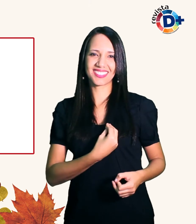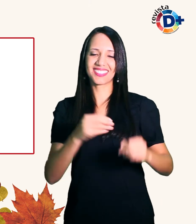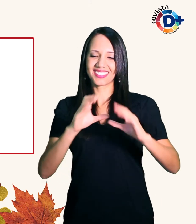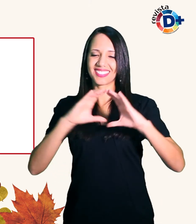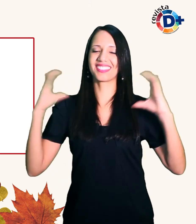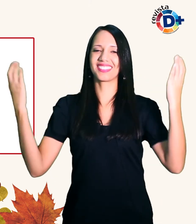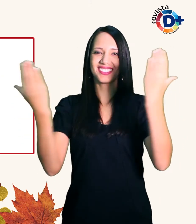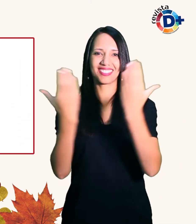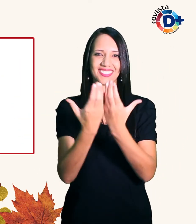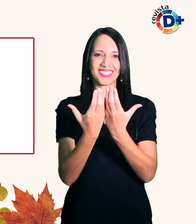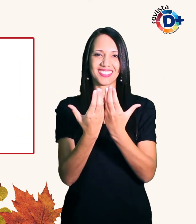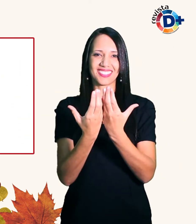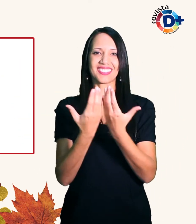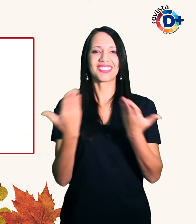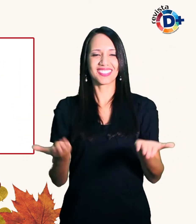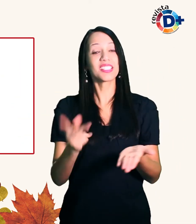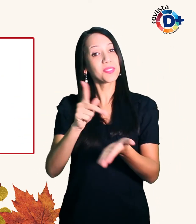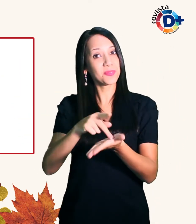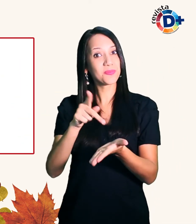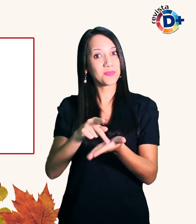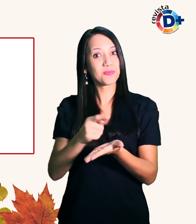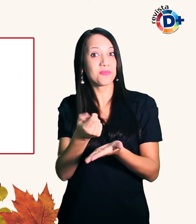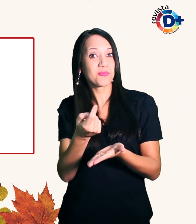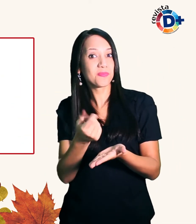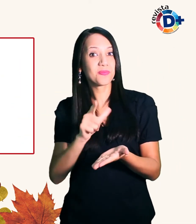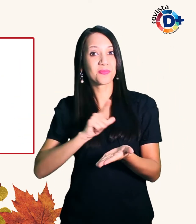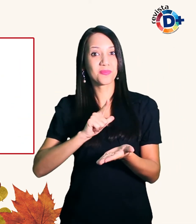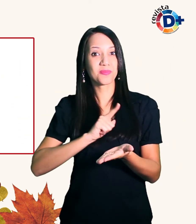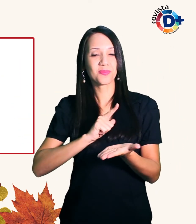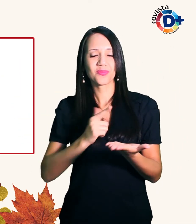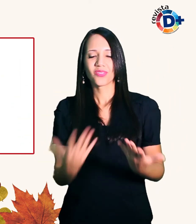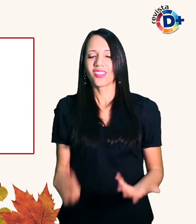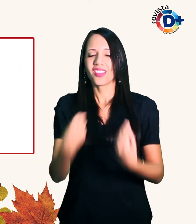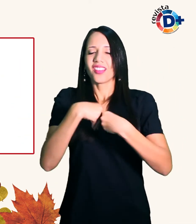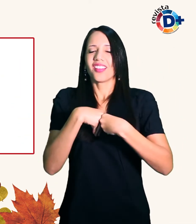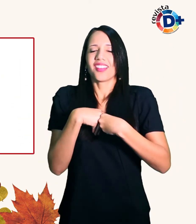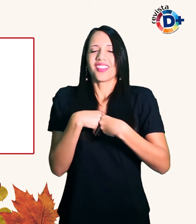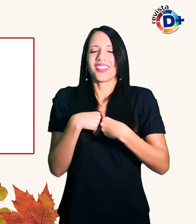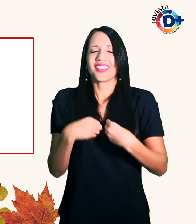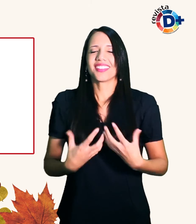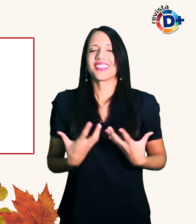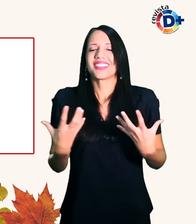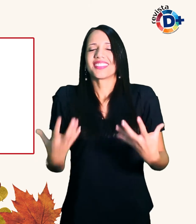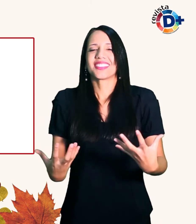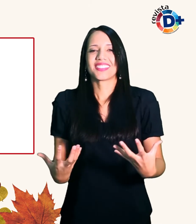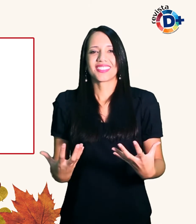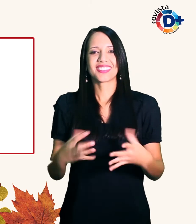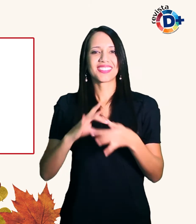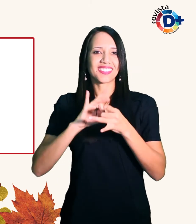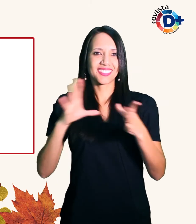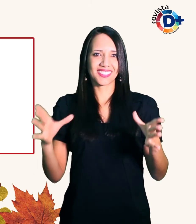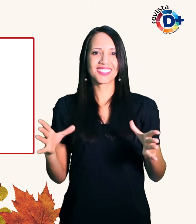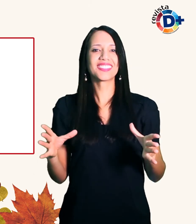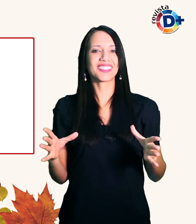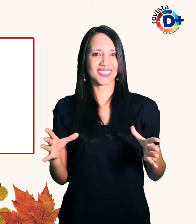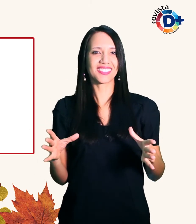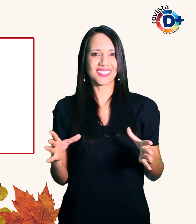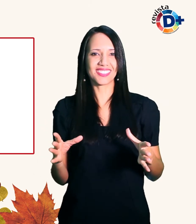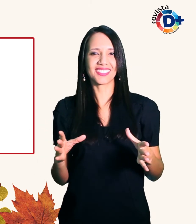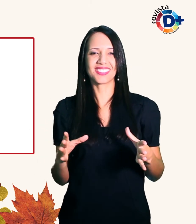quando na verdade poucos são os que mergulham e se envolvem dispostos a apertar os laços e fincar raízes